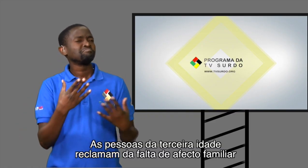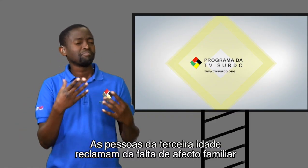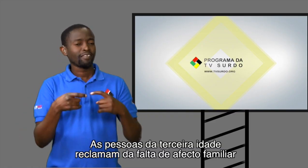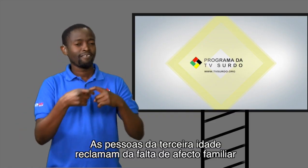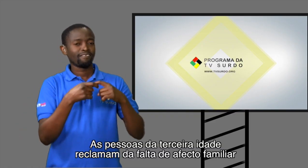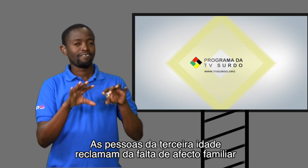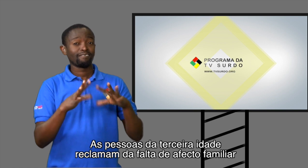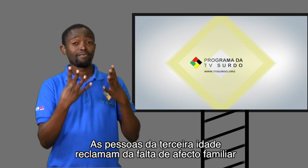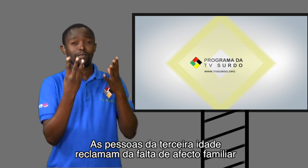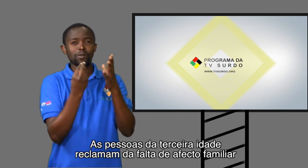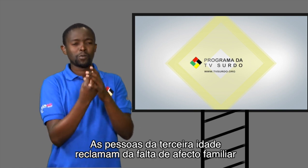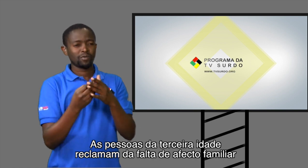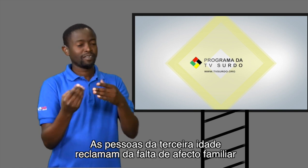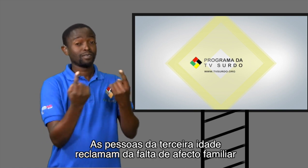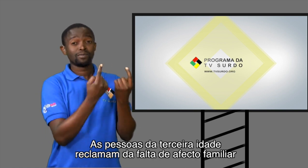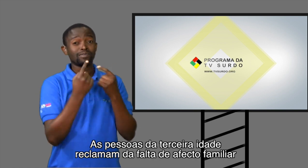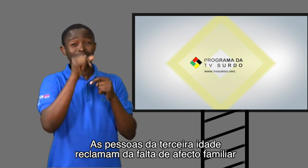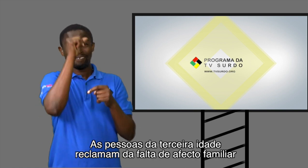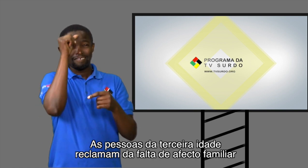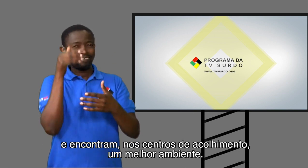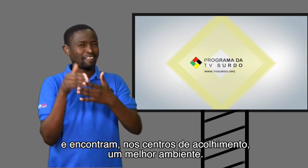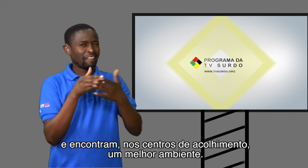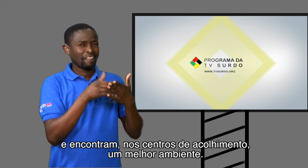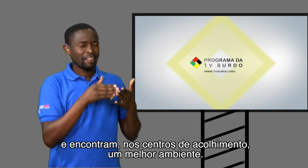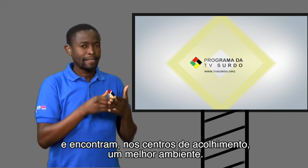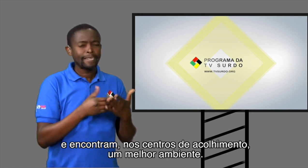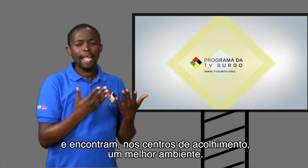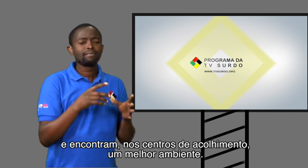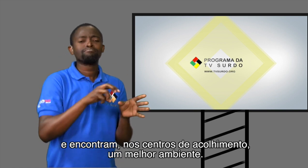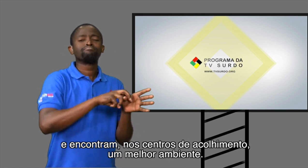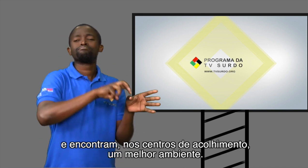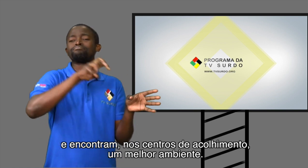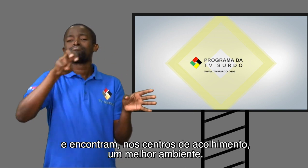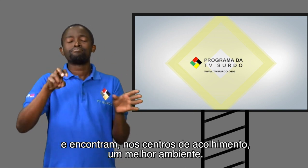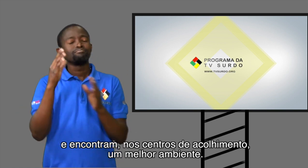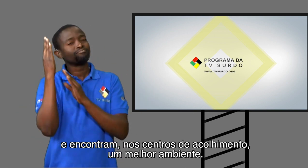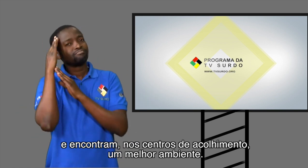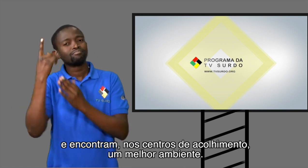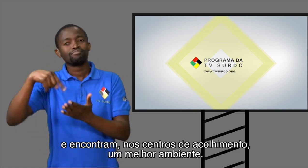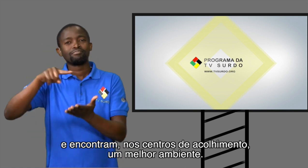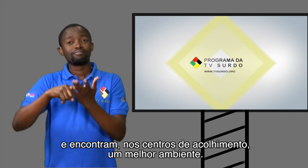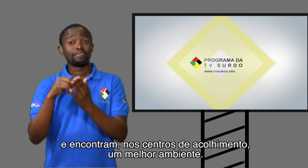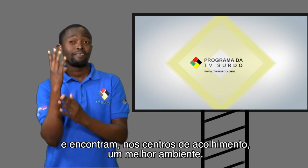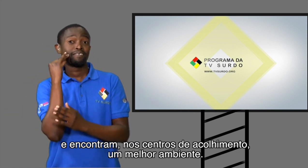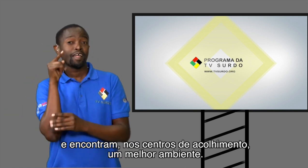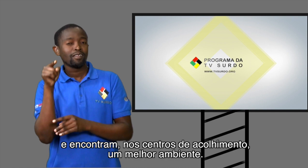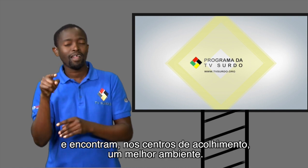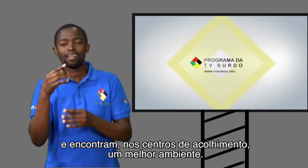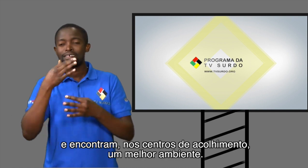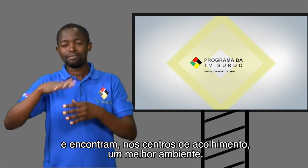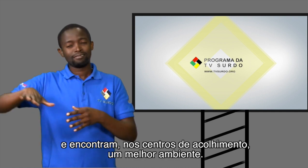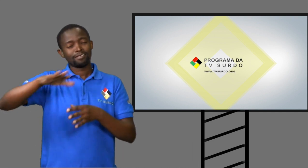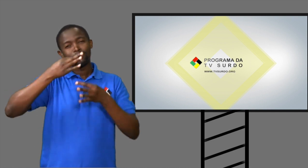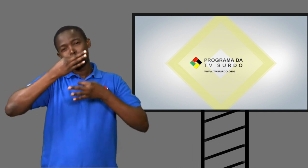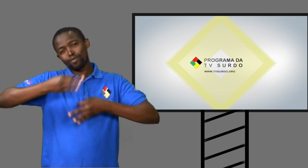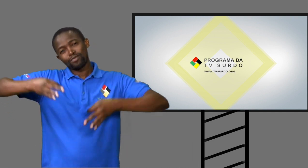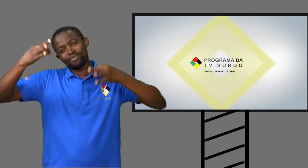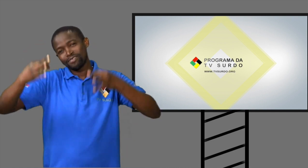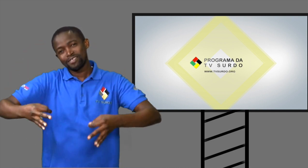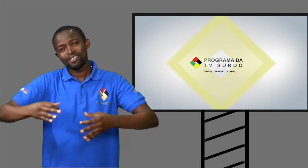reclamam de falta de afeto familiar e encontram nos centros de acolhimento um melhor ambiente